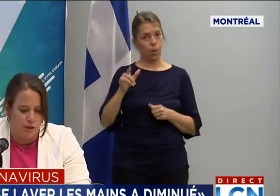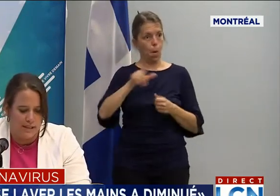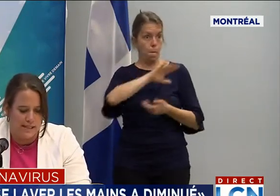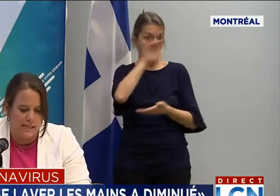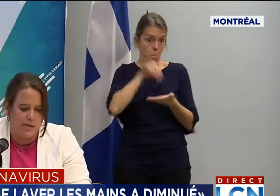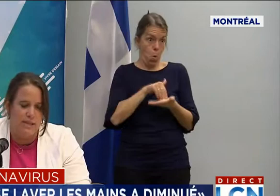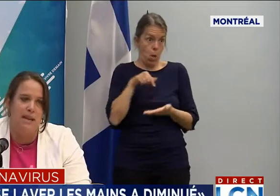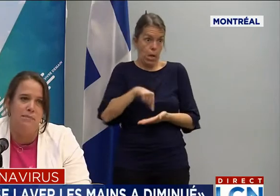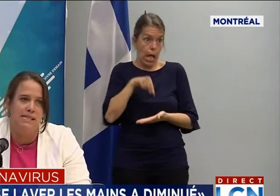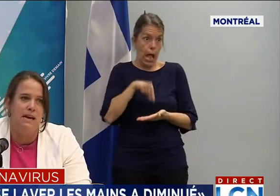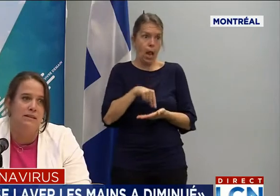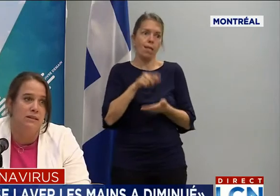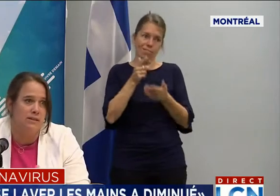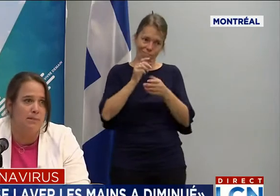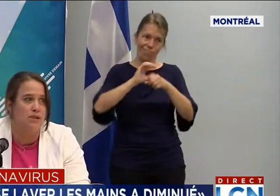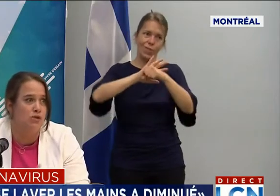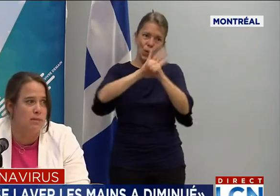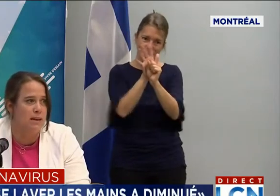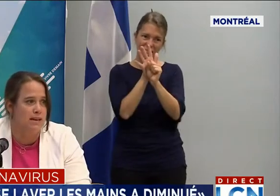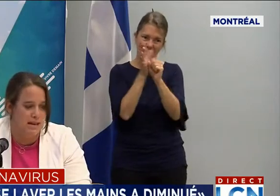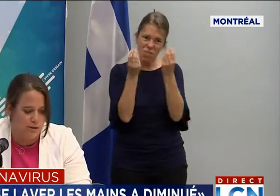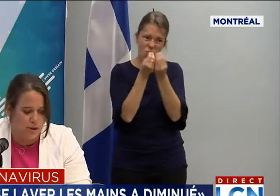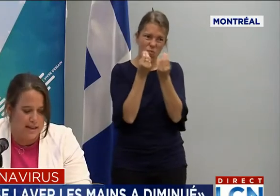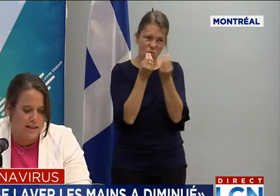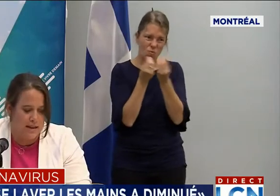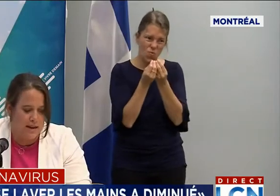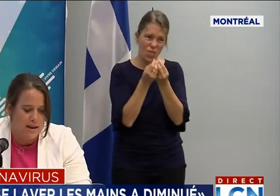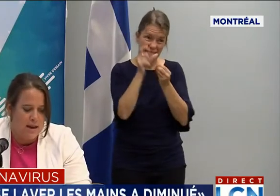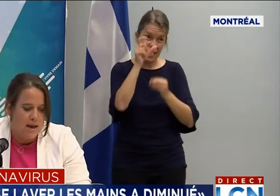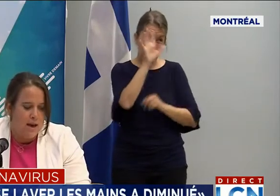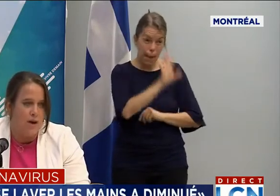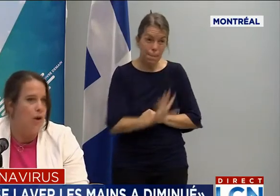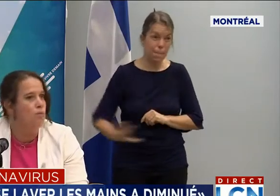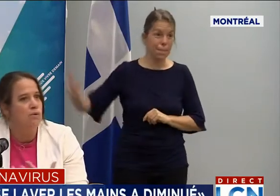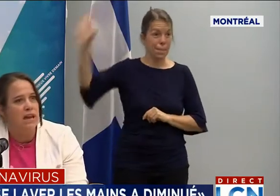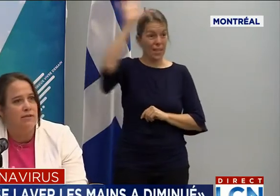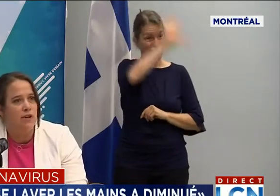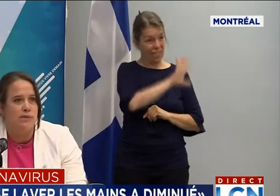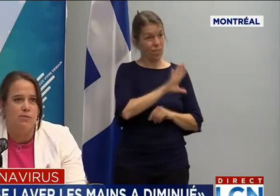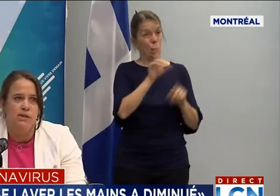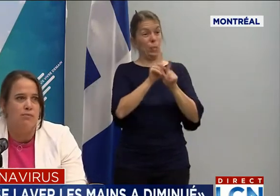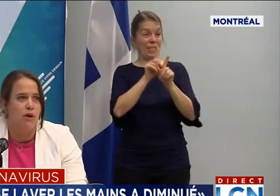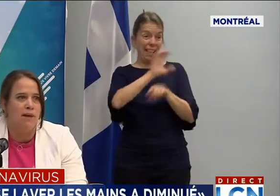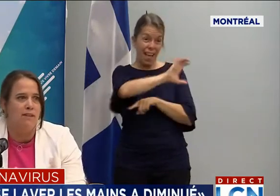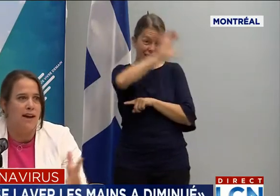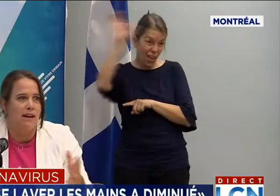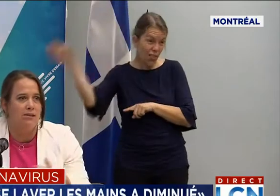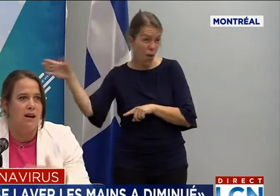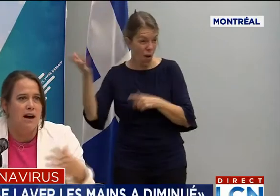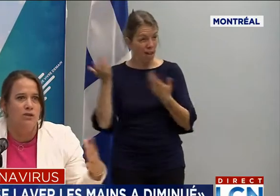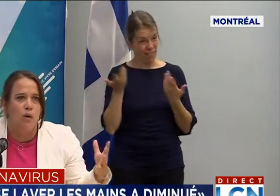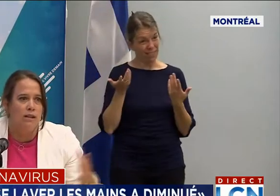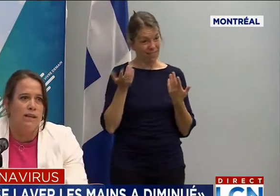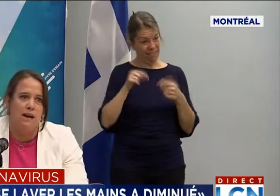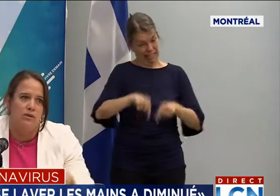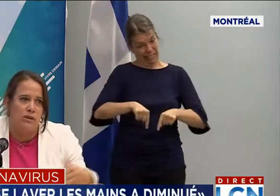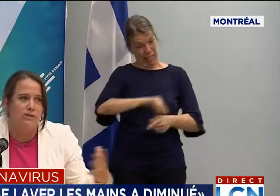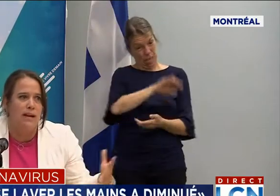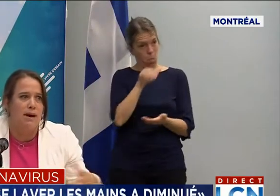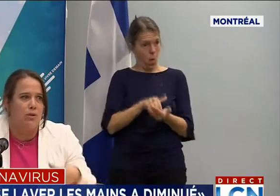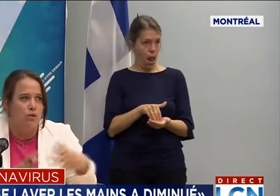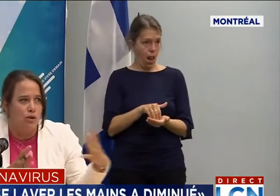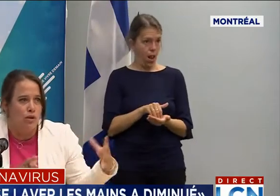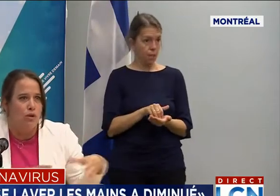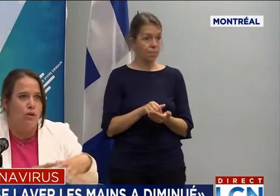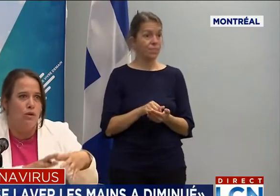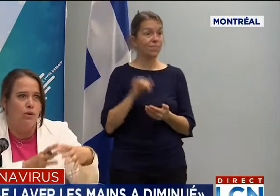en nombre de décès. On est l'épicentre, évidemment, du Québec et du Canada. On peut qualifier un petit peu cette première vague-là en trois temps. On